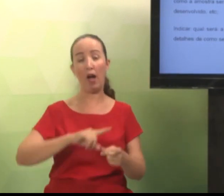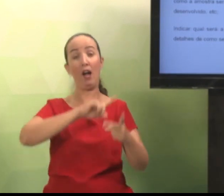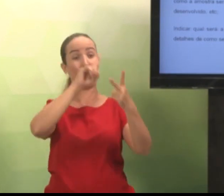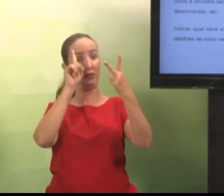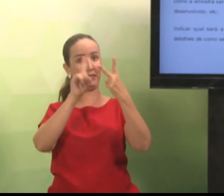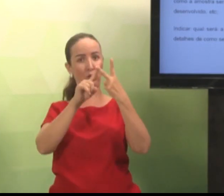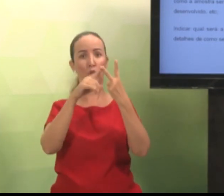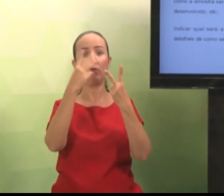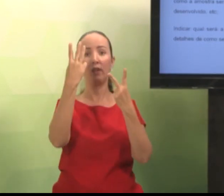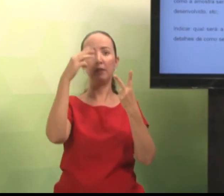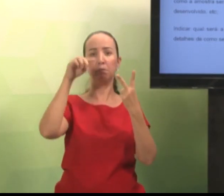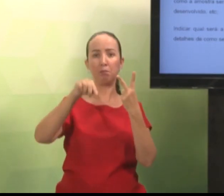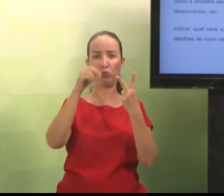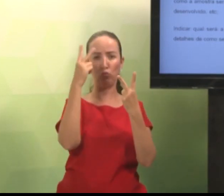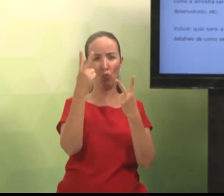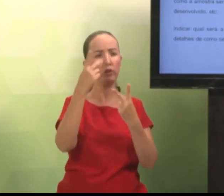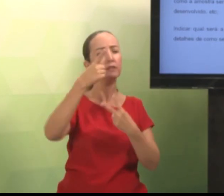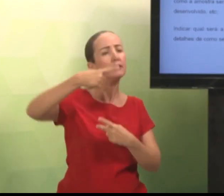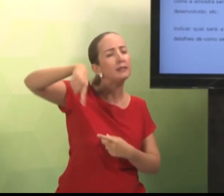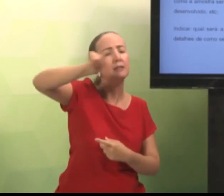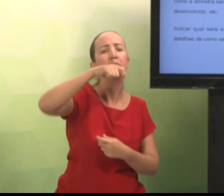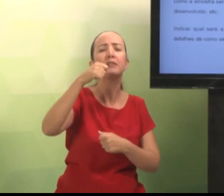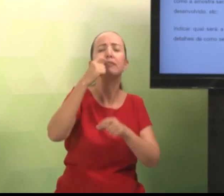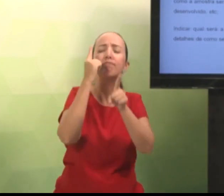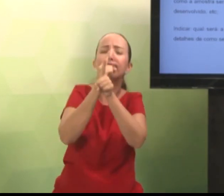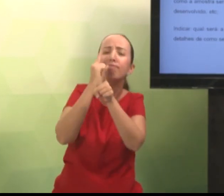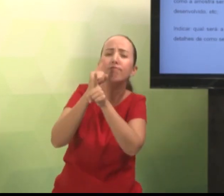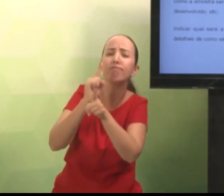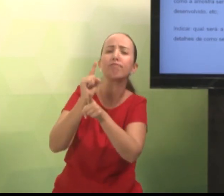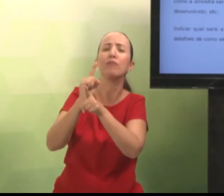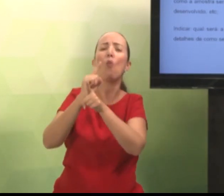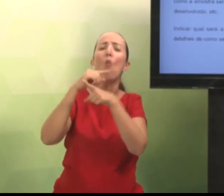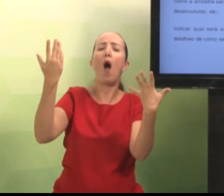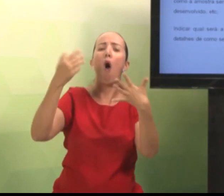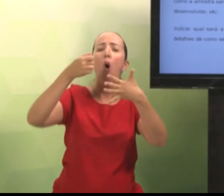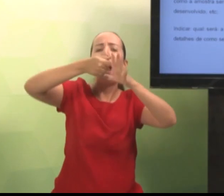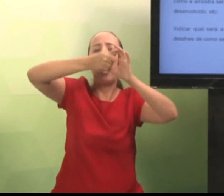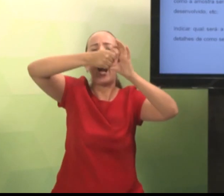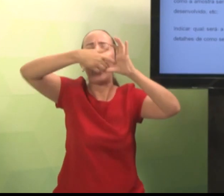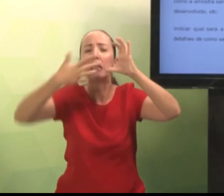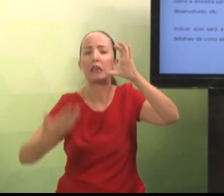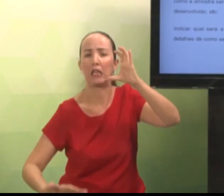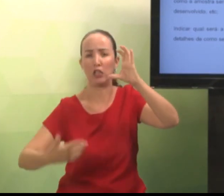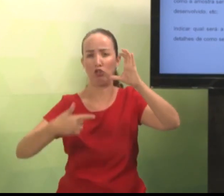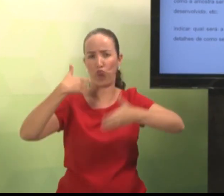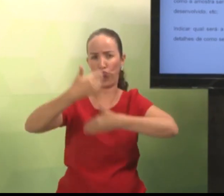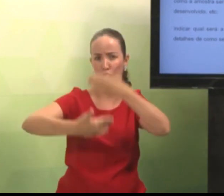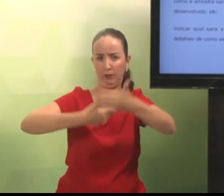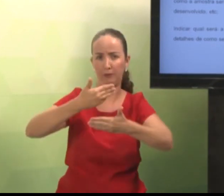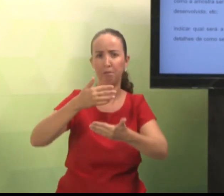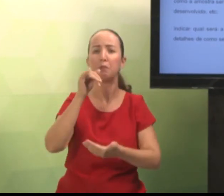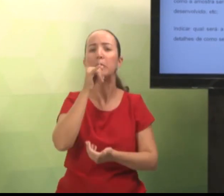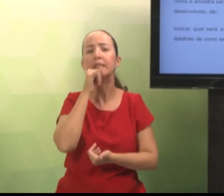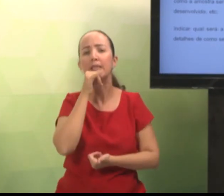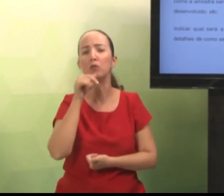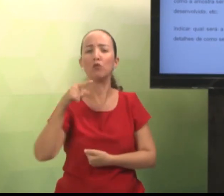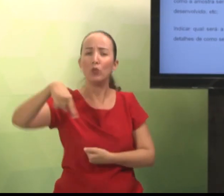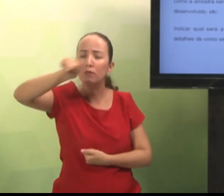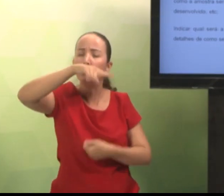quantitativa. Então, você vai detalhar. Agora, nós temos o item 3.2, onde você vai caracterizar o